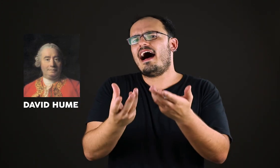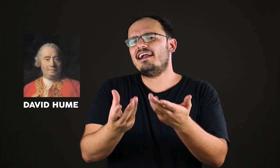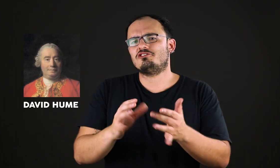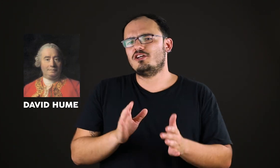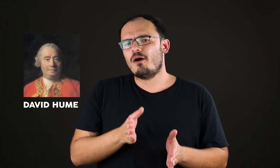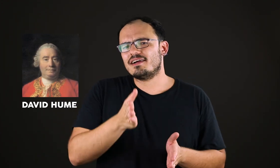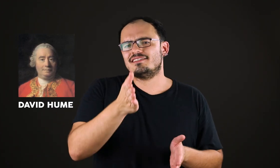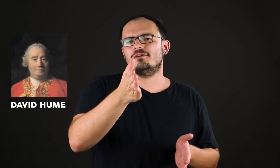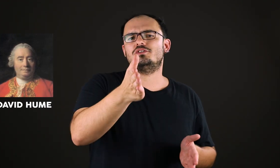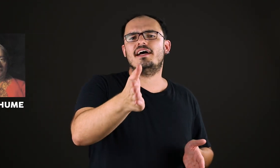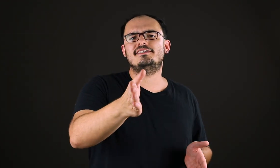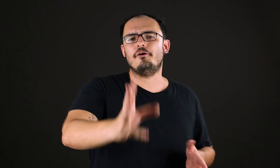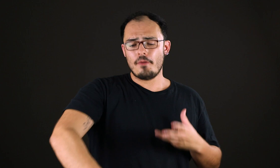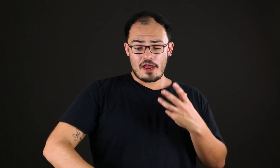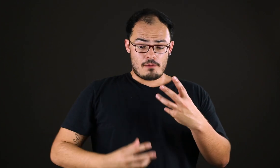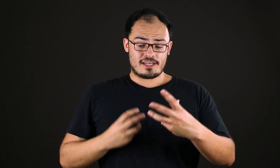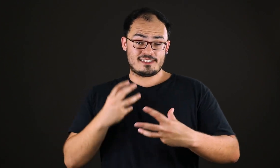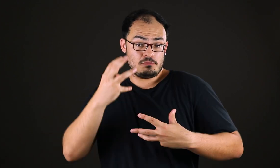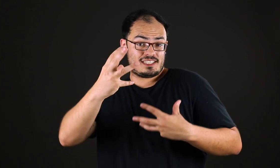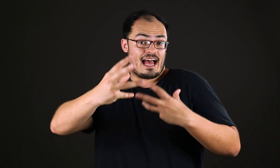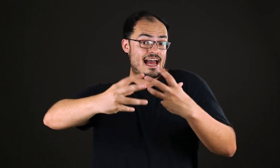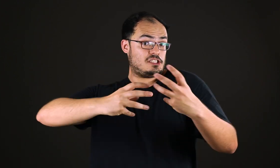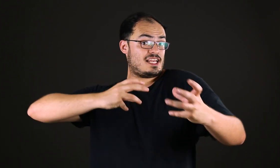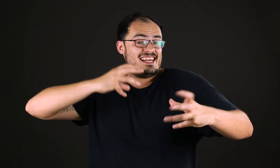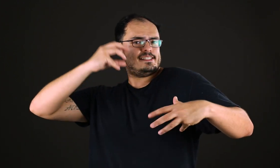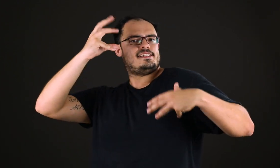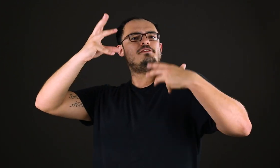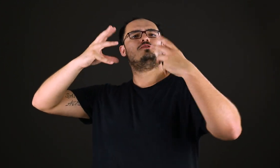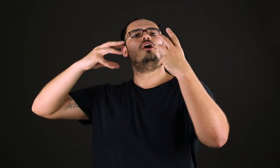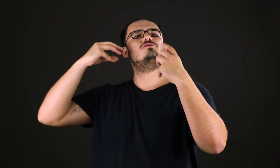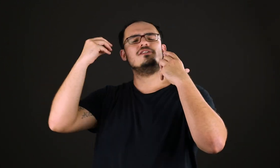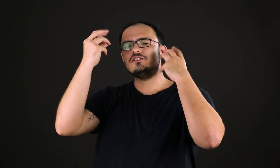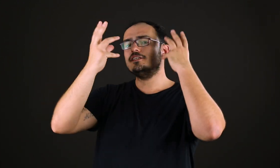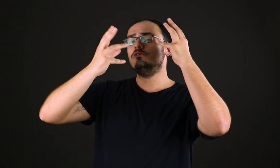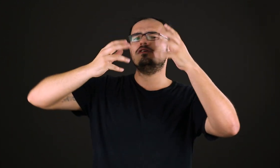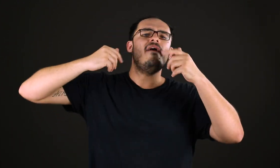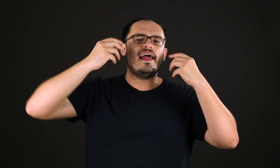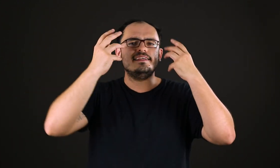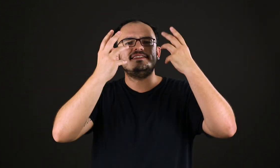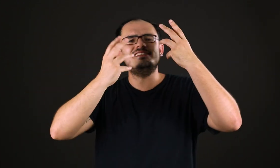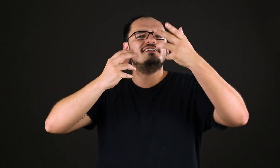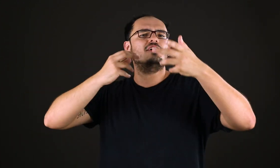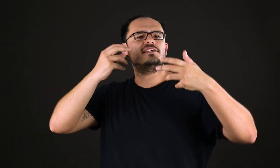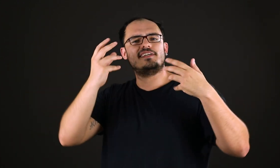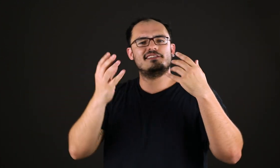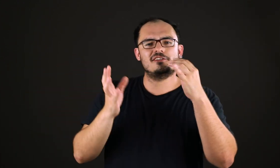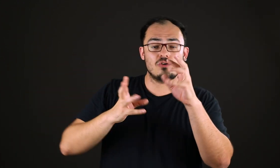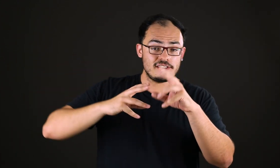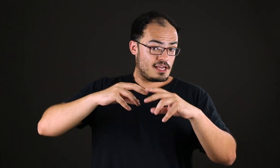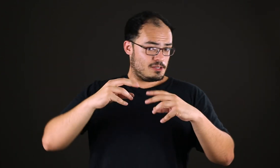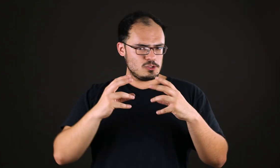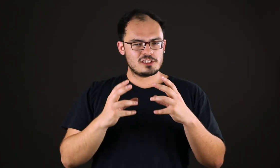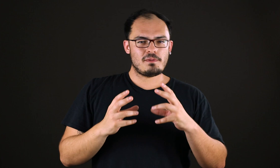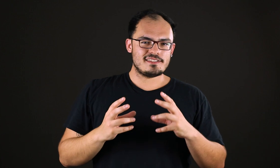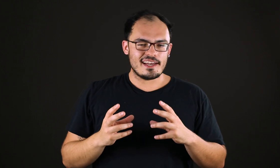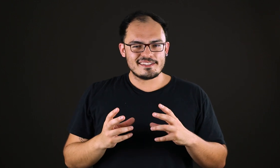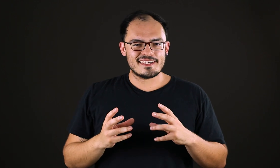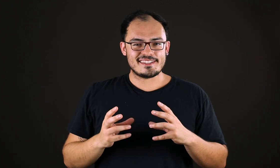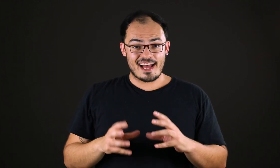arte não é uma questão de razão. É uma questão de que a arte, ela excita os nossos sentidos, ela excita nossas sensações, e os especialistas em